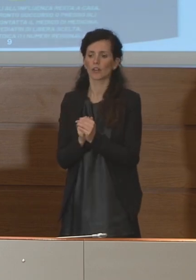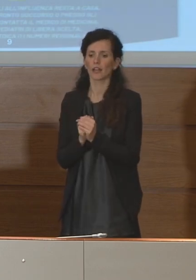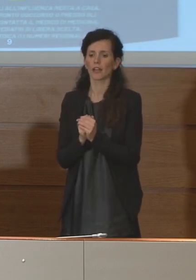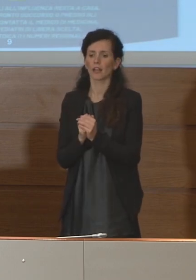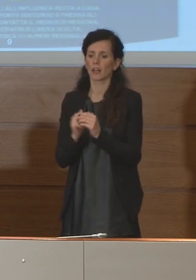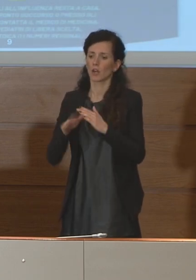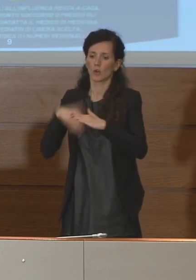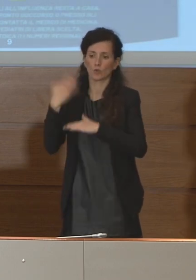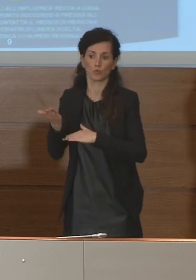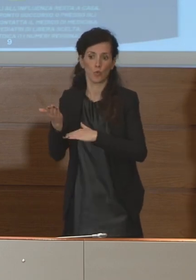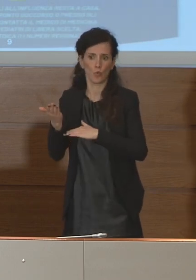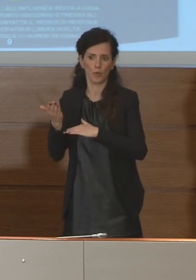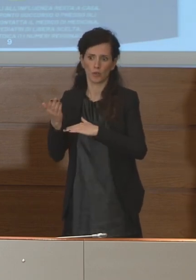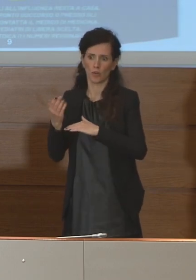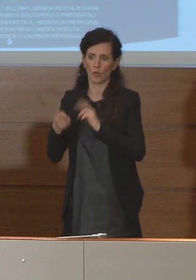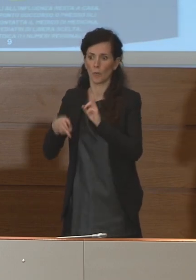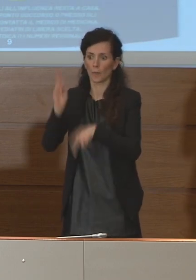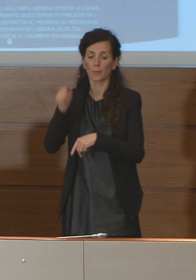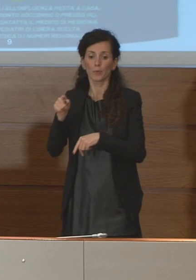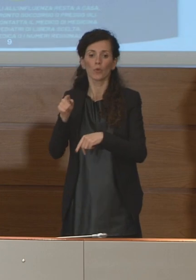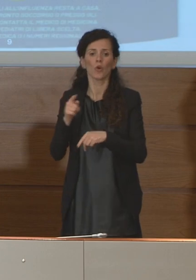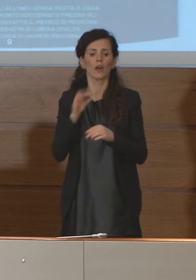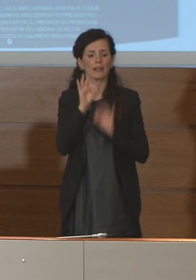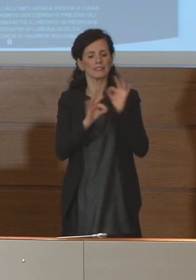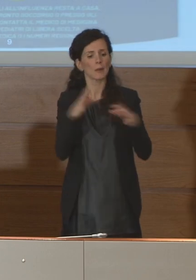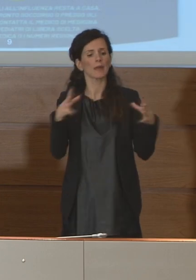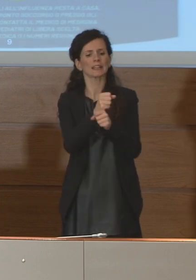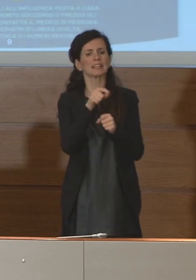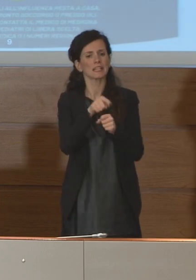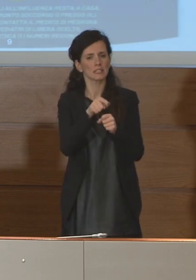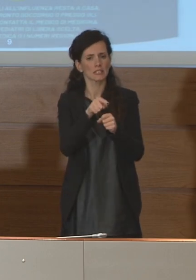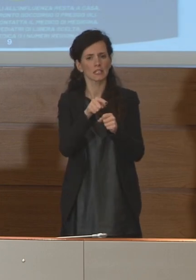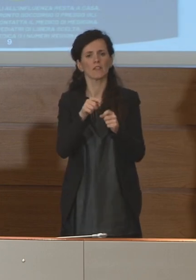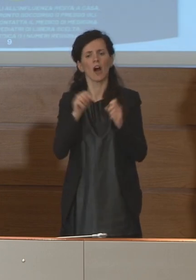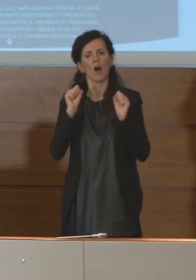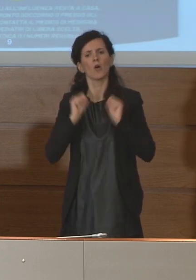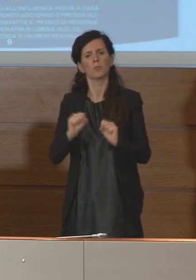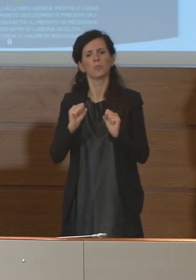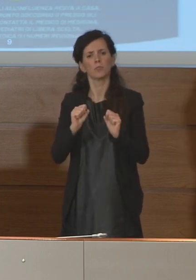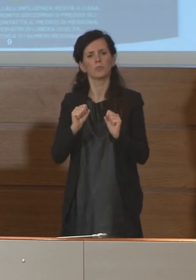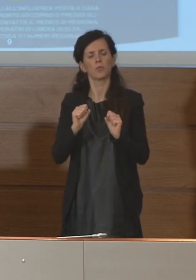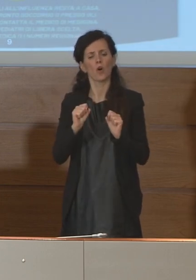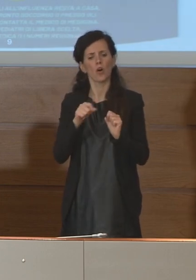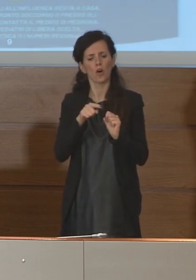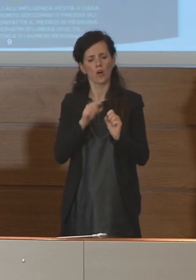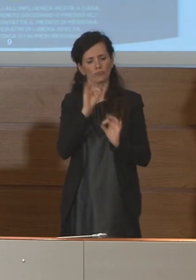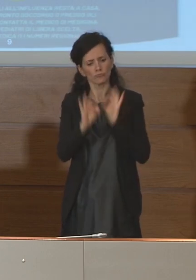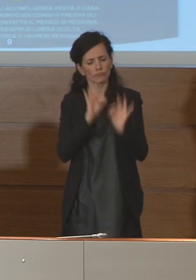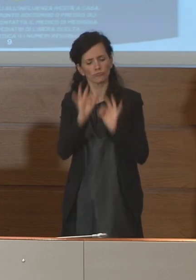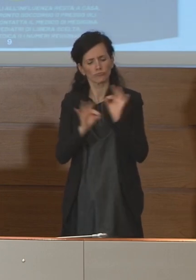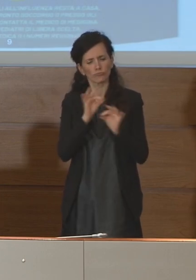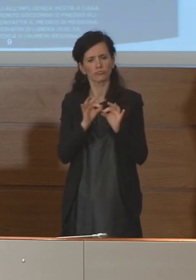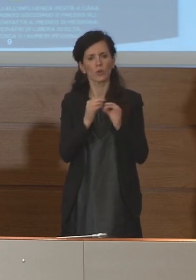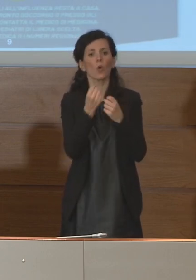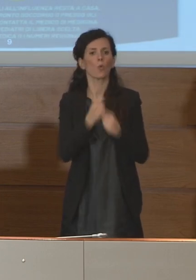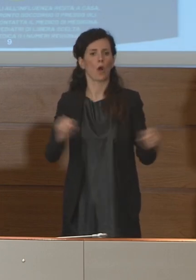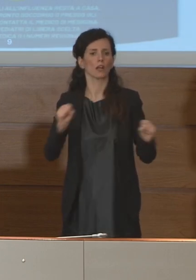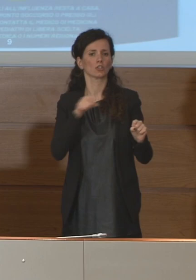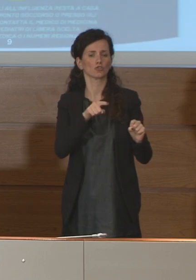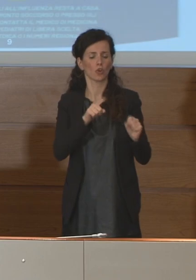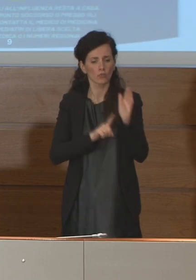intensiva e poi si avvia un percorso di guarigione che poi si completa con la negativizzazione alla presenza del virus.